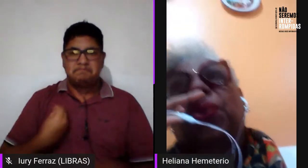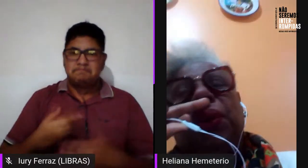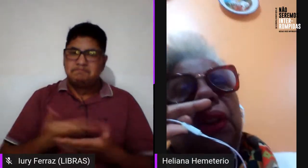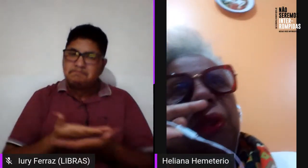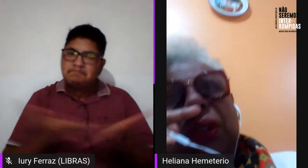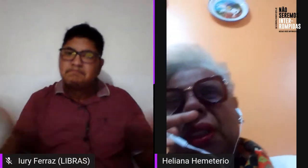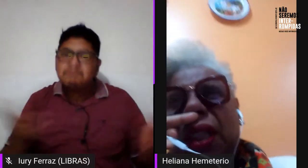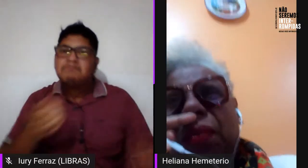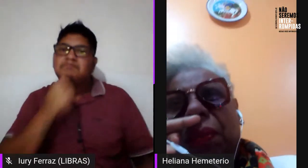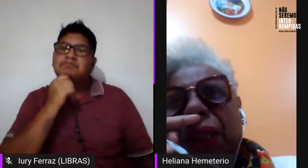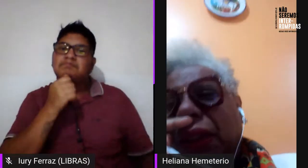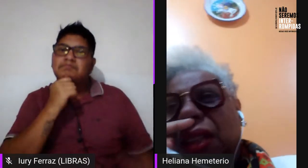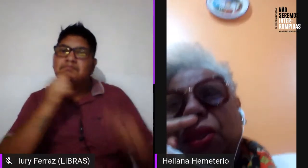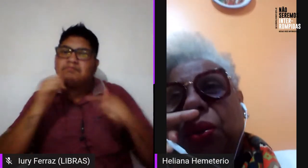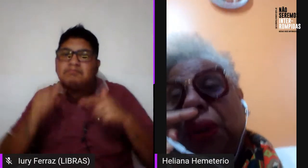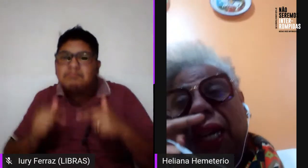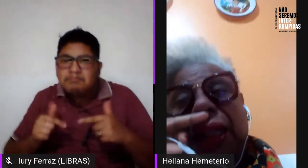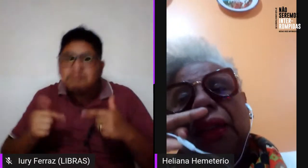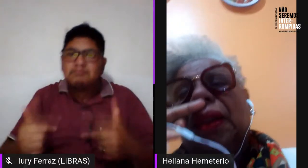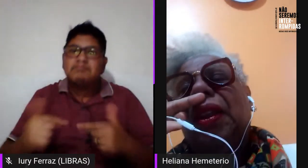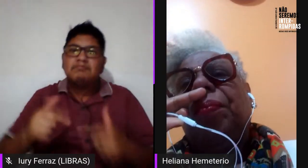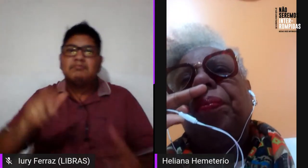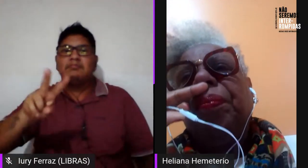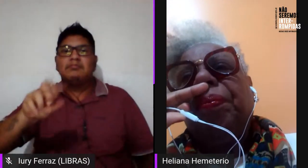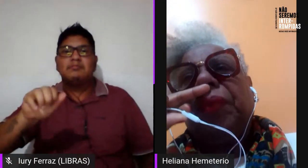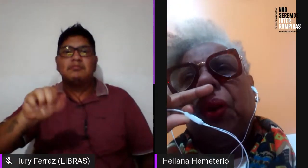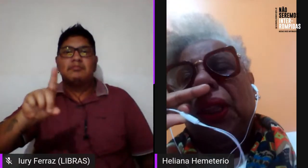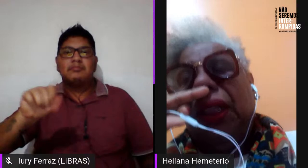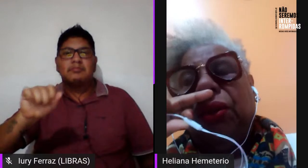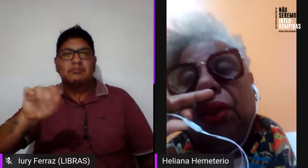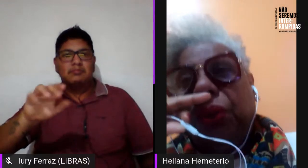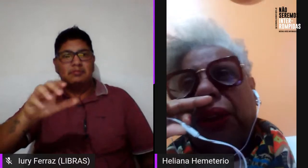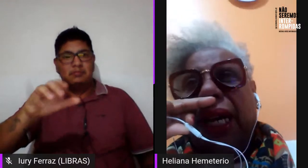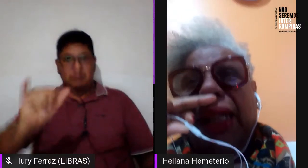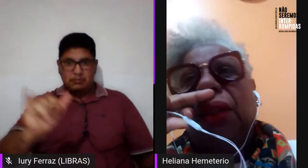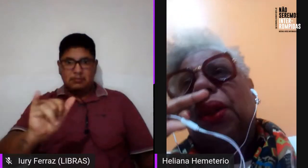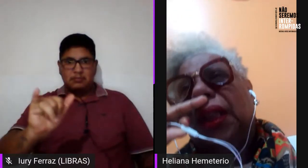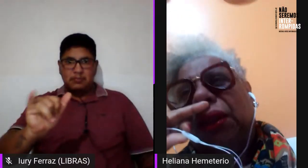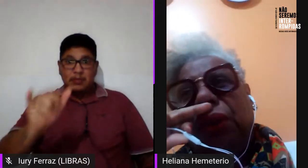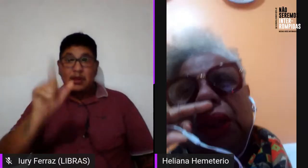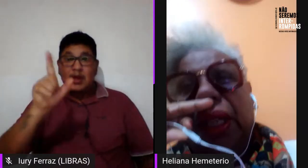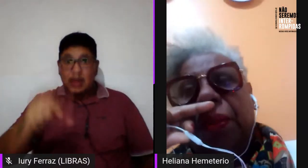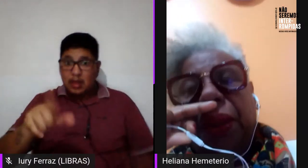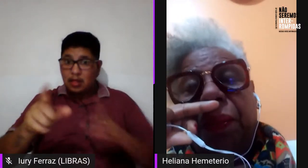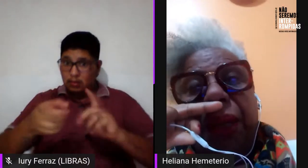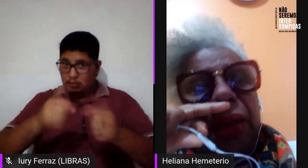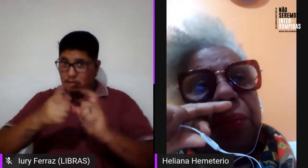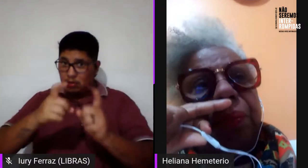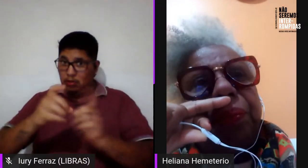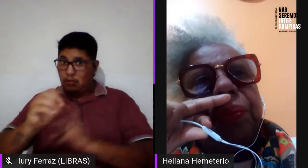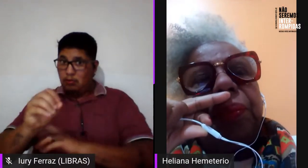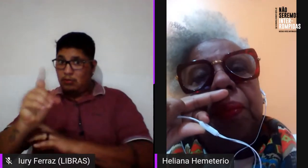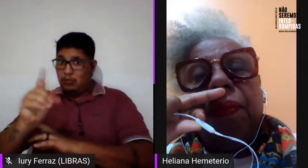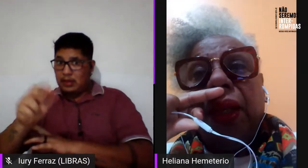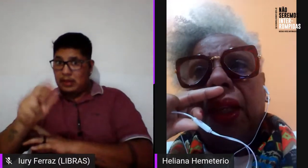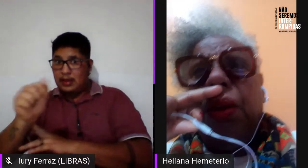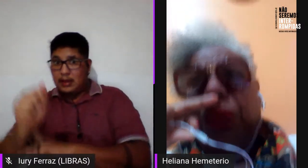ainda, na luta, o Valdeci é uma militante do Odara, coordenadora do Odara, coordenadora da MNP,